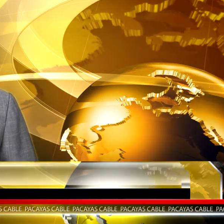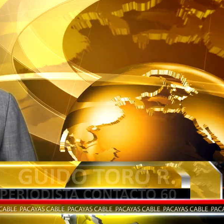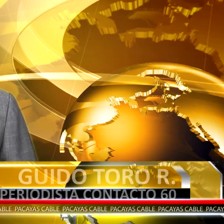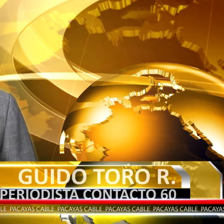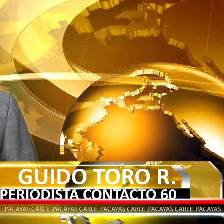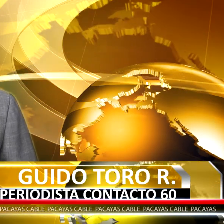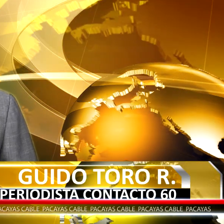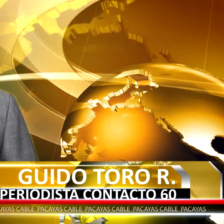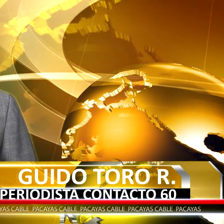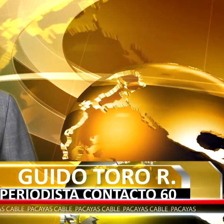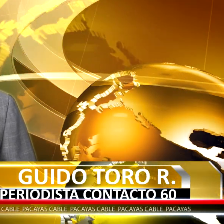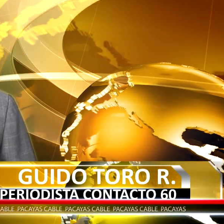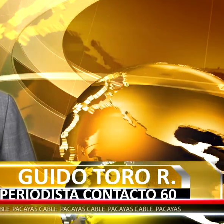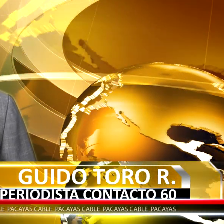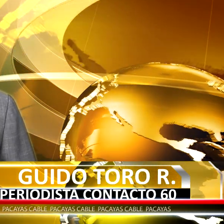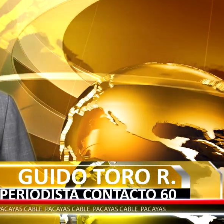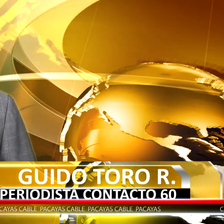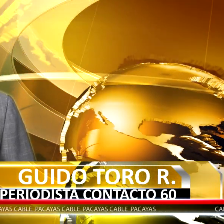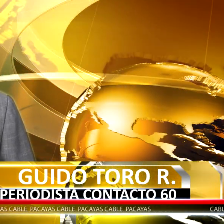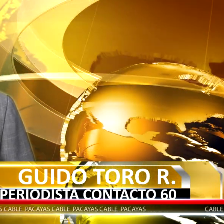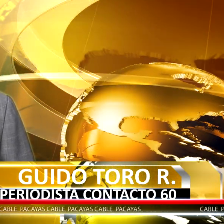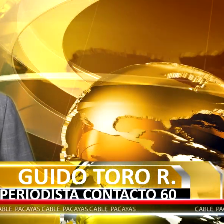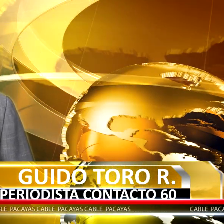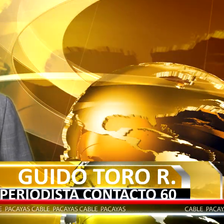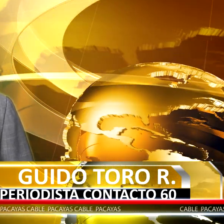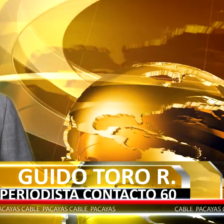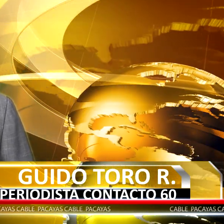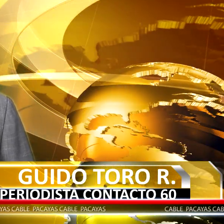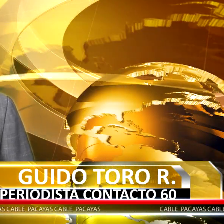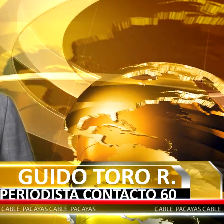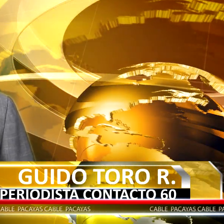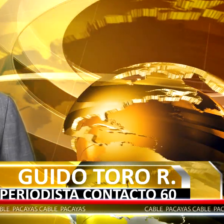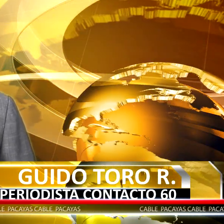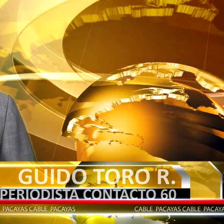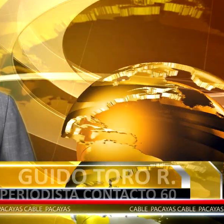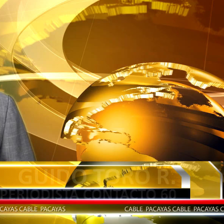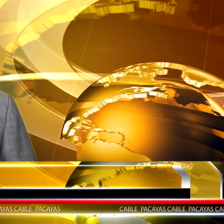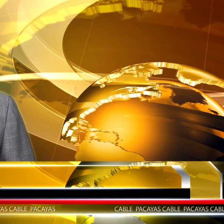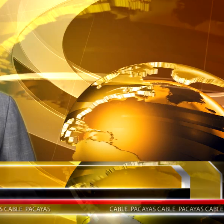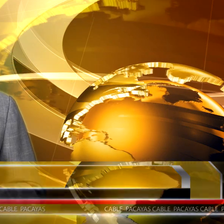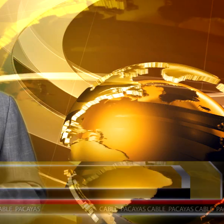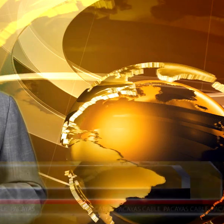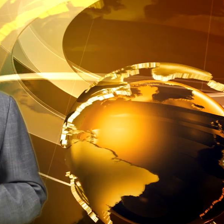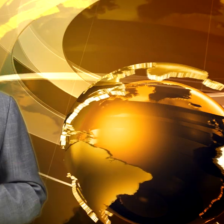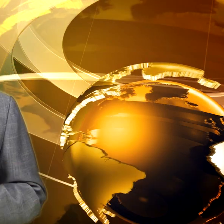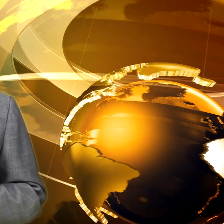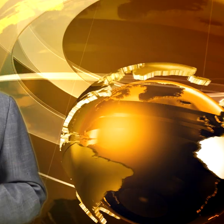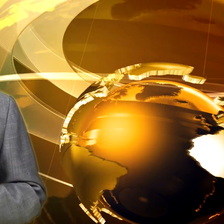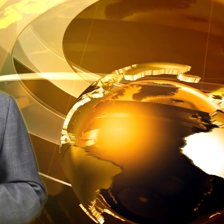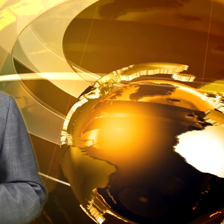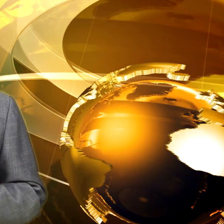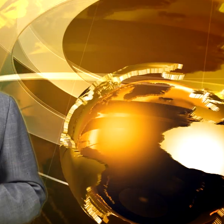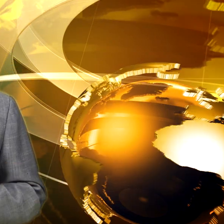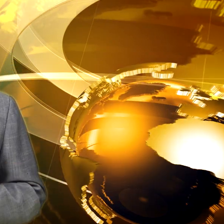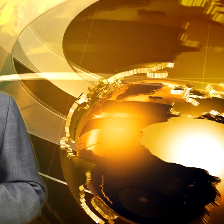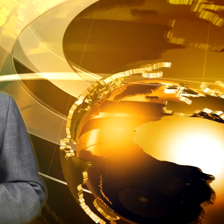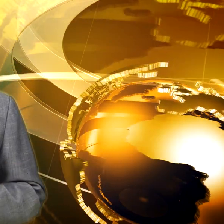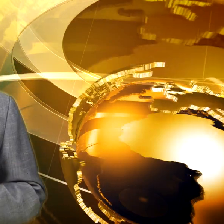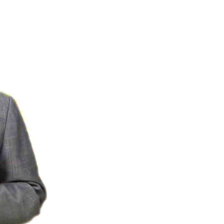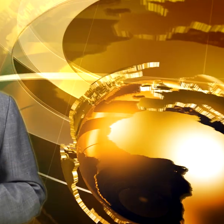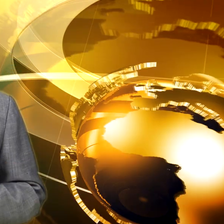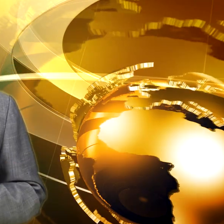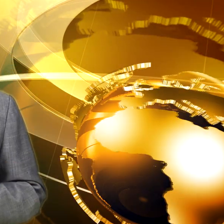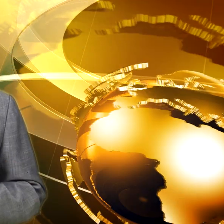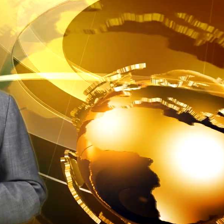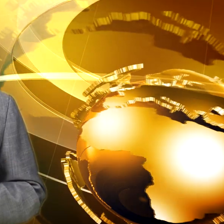Bienvenidos y bienvenidas a Contacto 60 Micro Noticias, les informa Guido Toro. El día de hoy tenemos tres notas de gran relevancia para